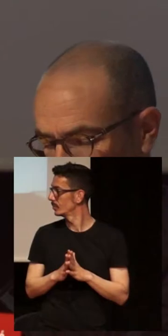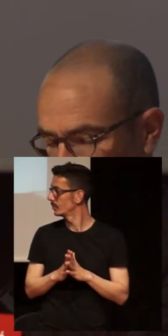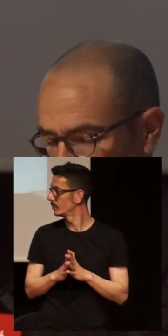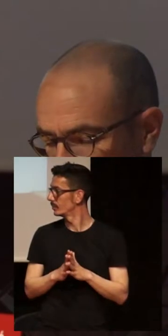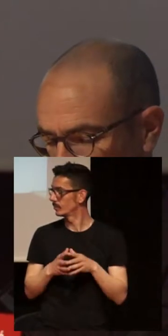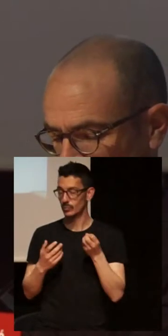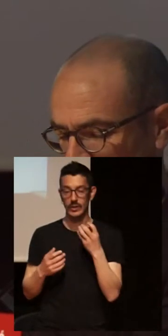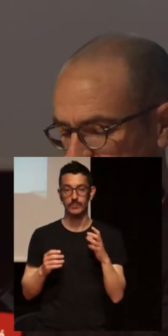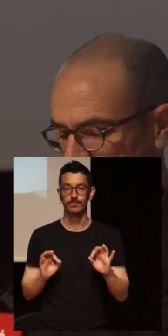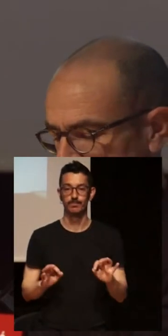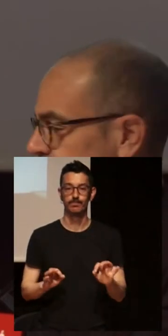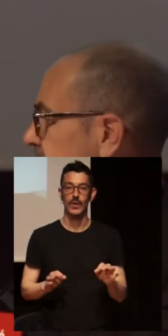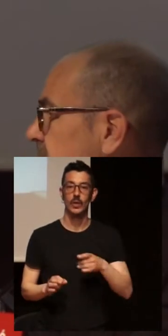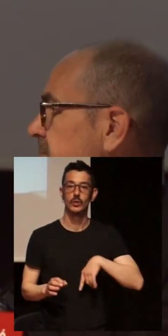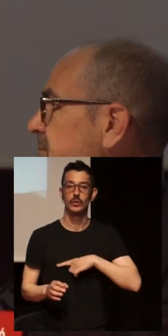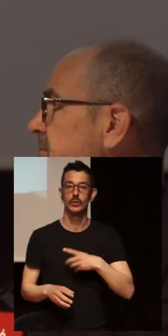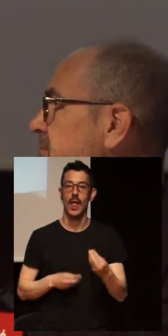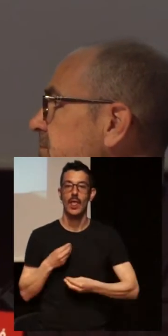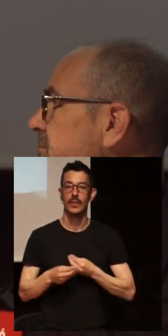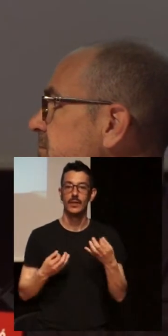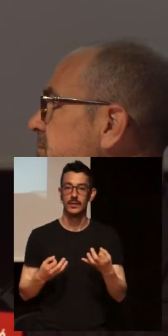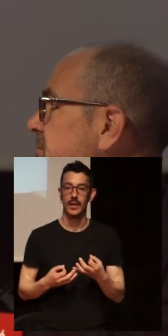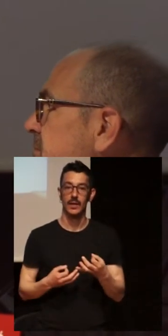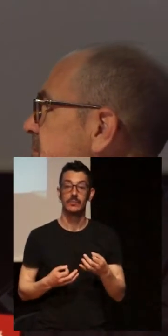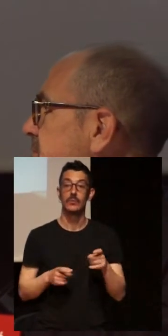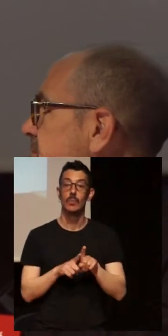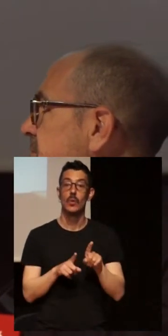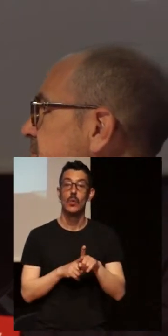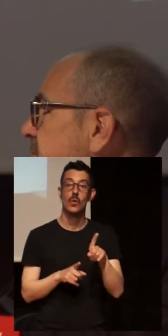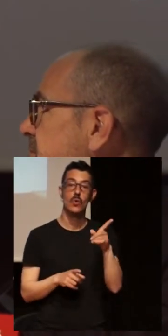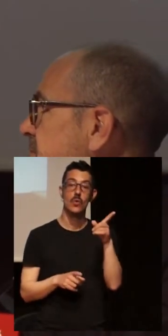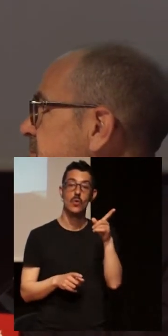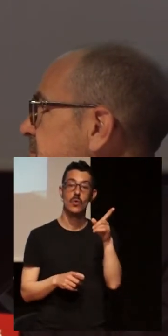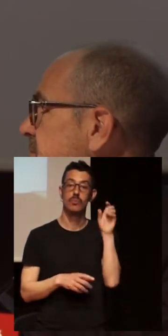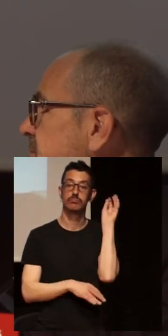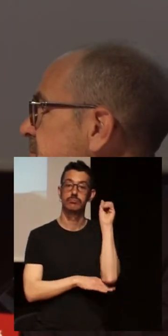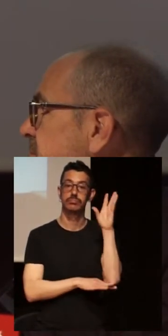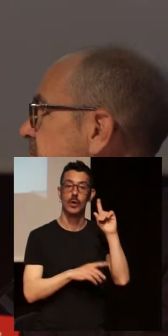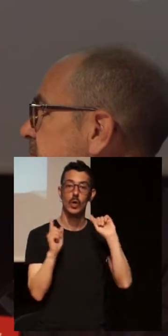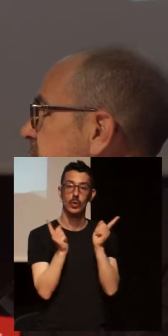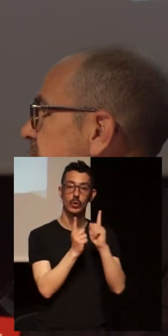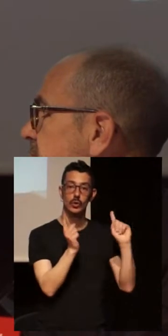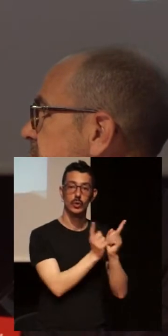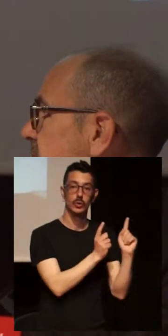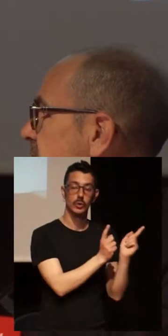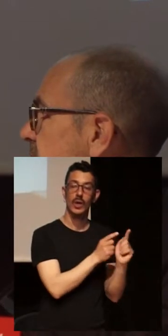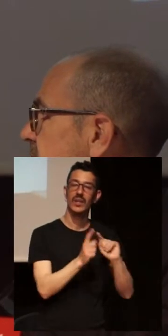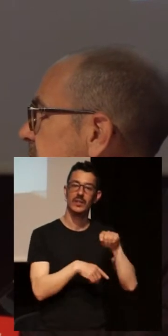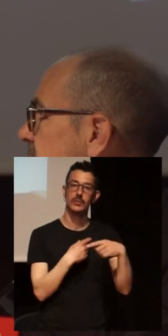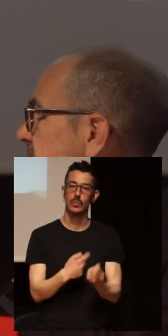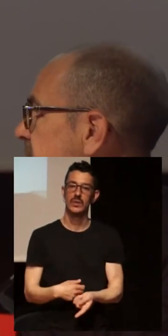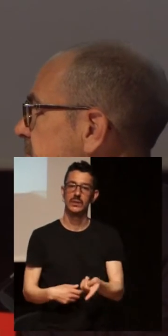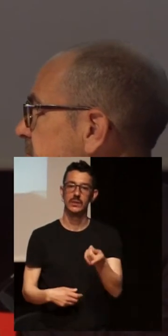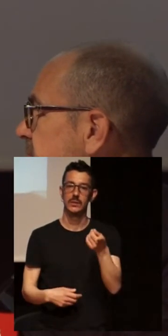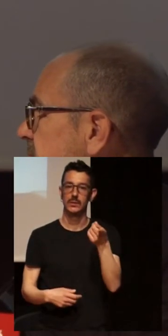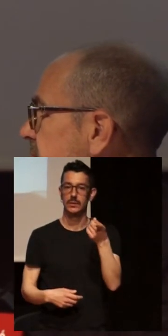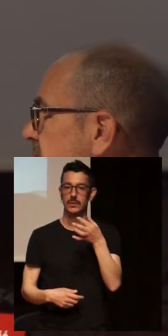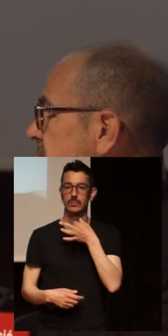What we are going to do is, we going do some brief interventions, and then we will open a turn of words. we are going start talking